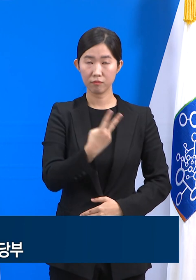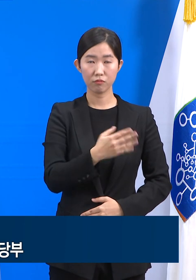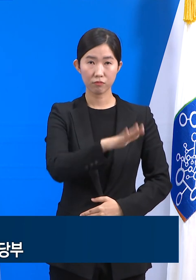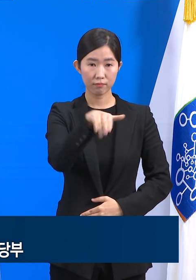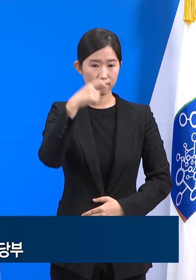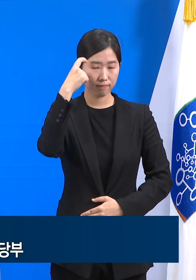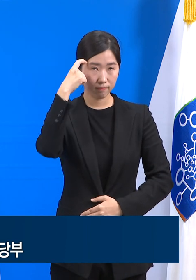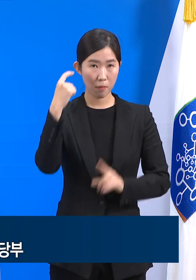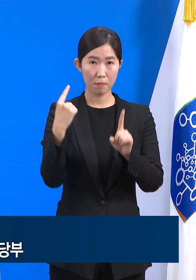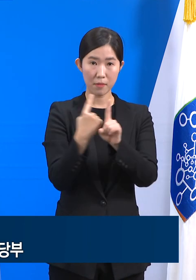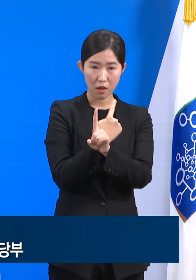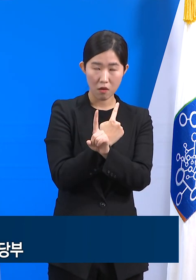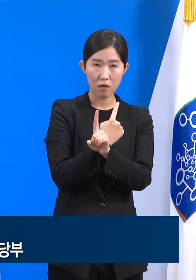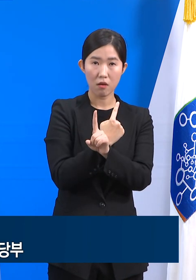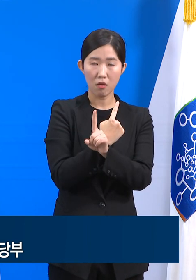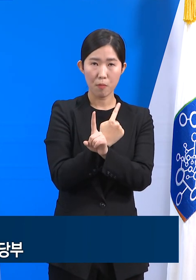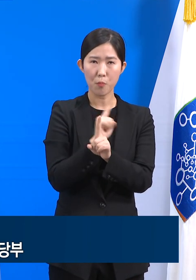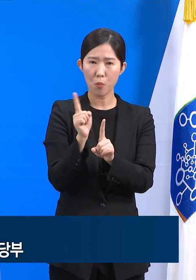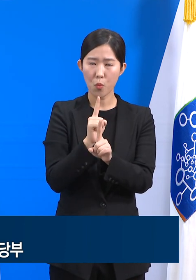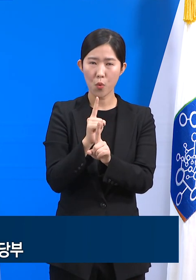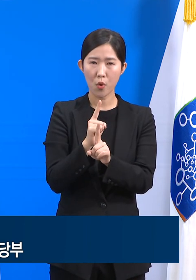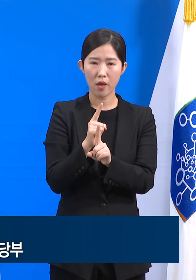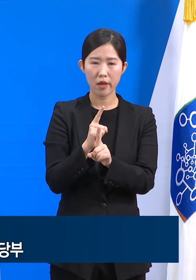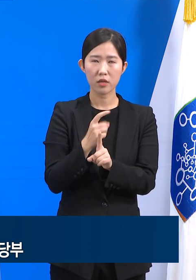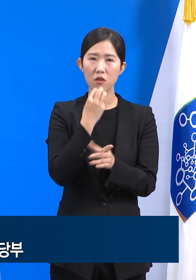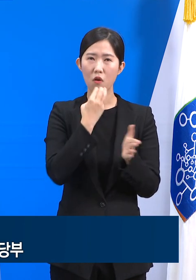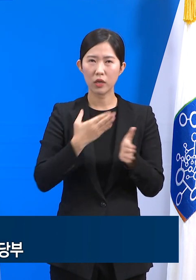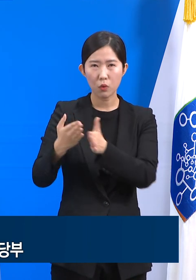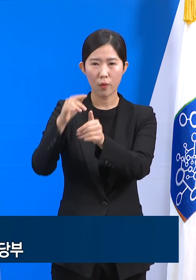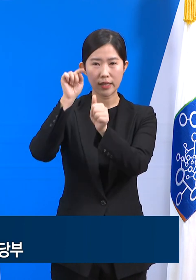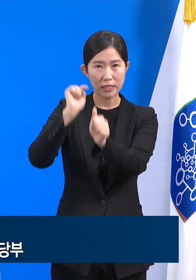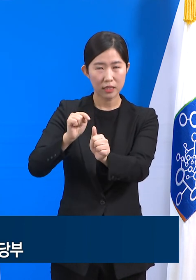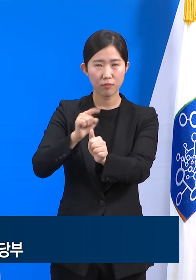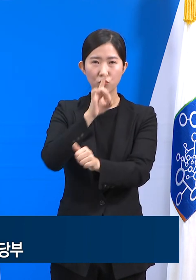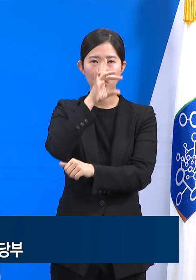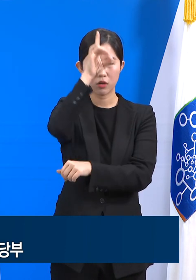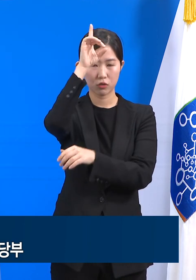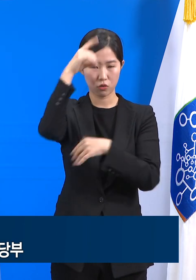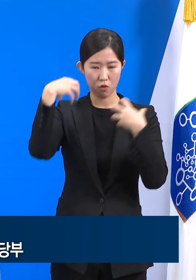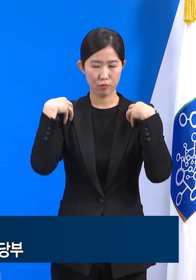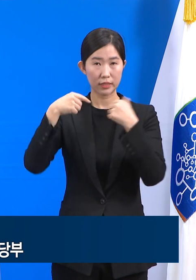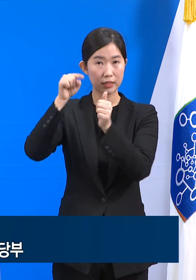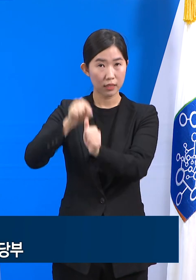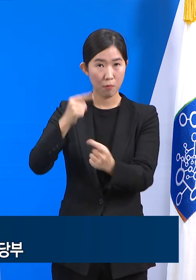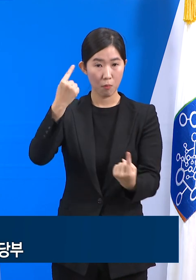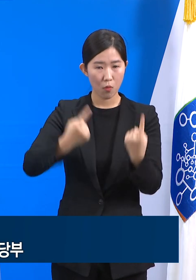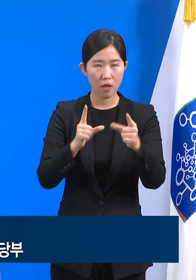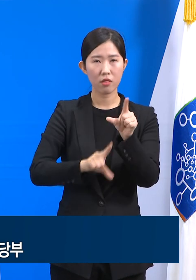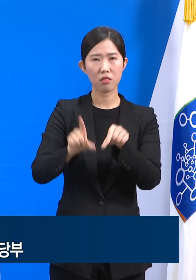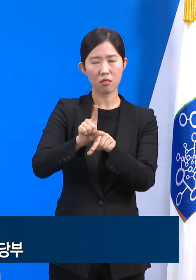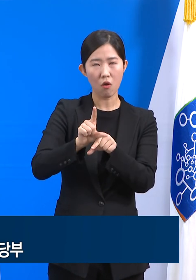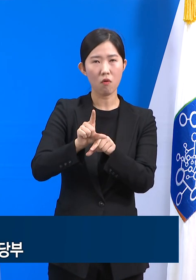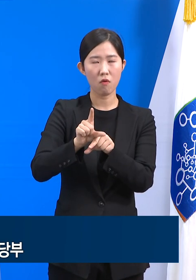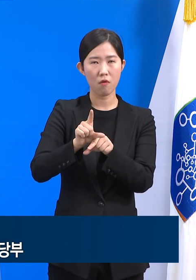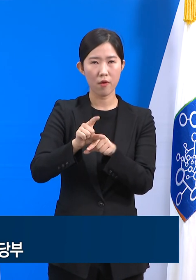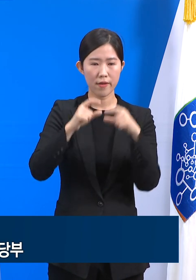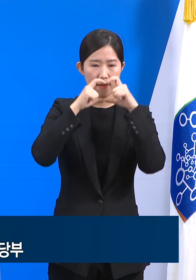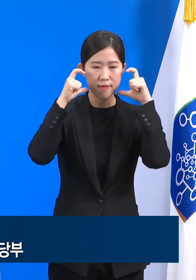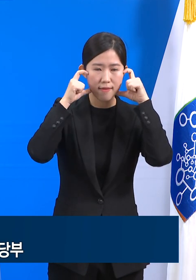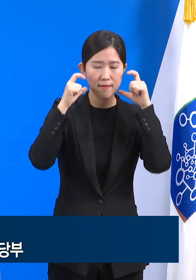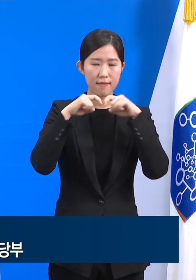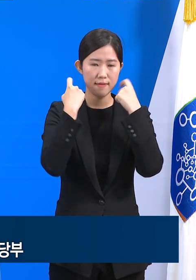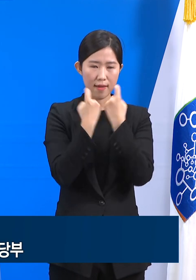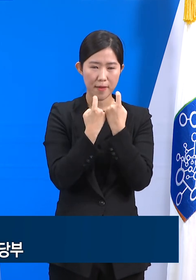변화가 어떤 지침이나 행정명령보다도 더 훌륭한 그리고 더 확실한 코로나19 방역 대책입니다.